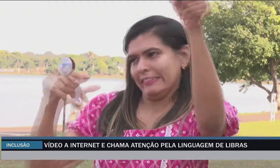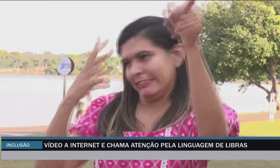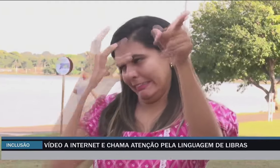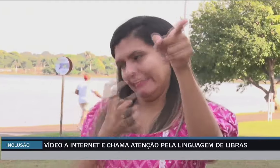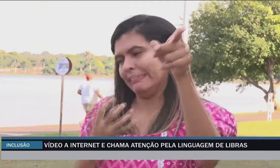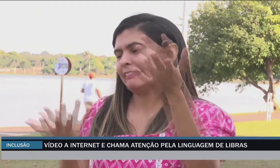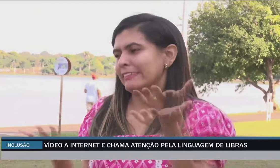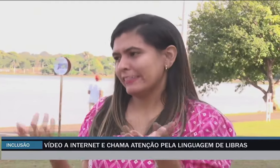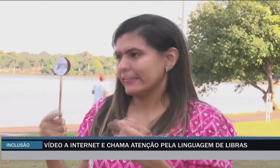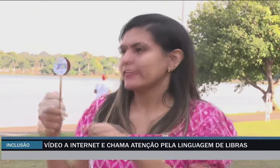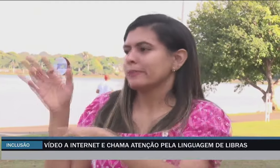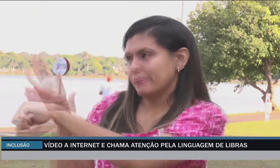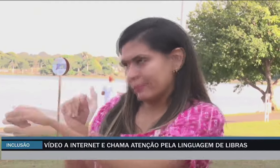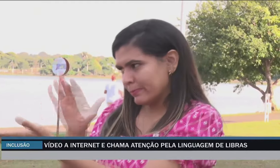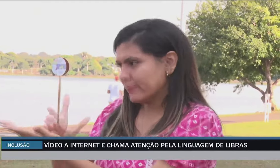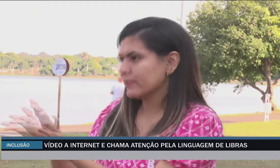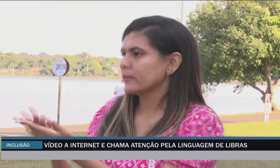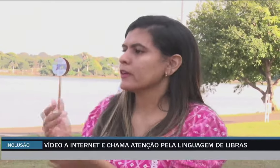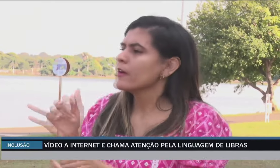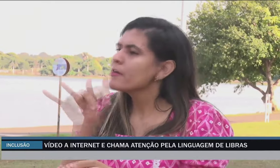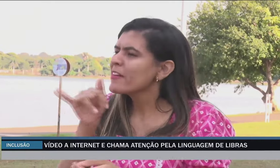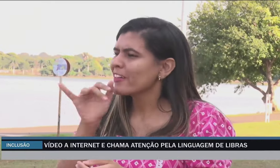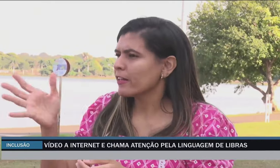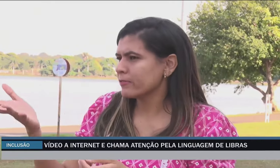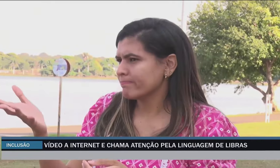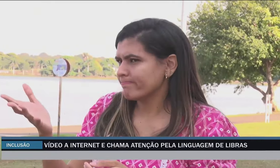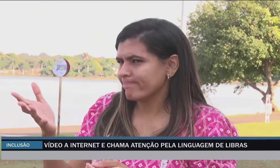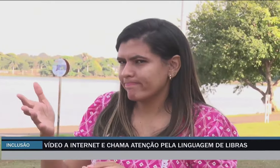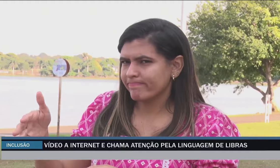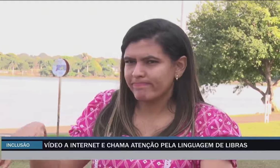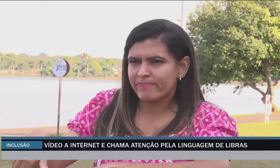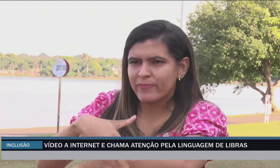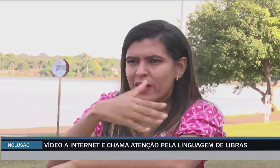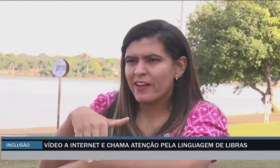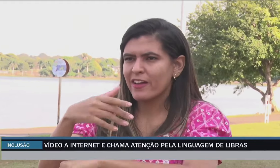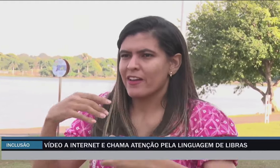tranquilo, que a Tamires está fazendo o pré-natal. E a Olivia está bem.